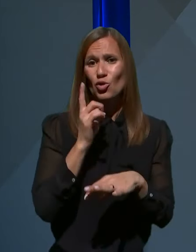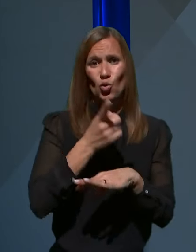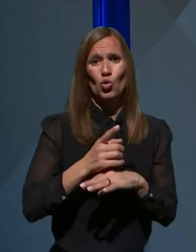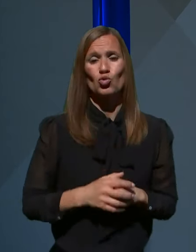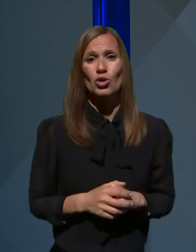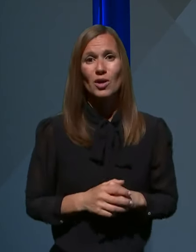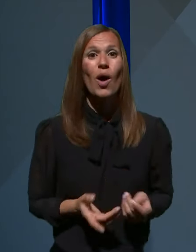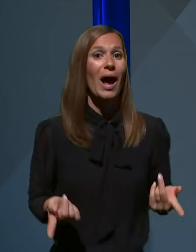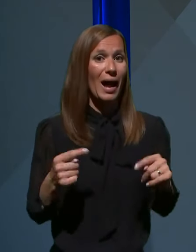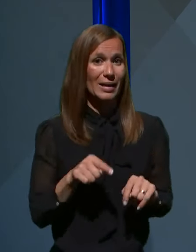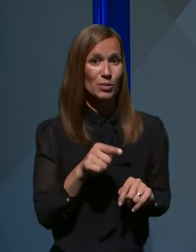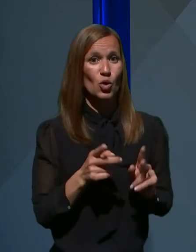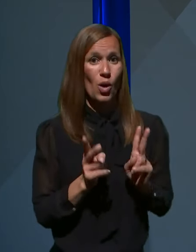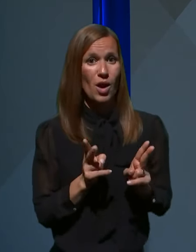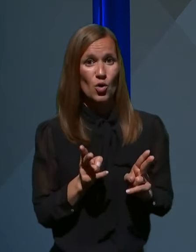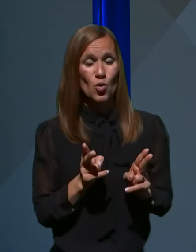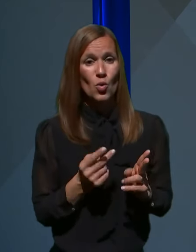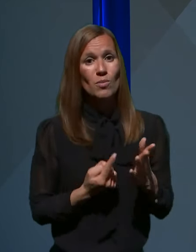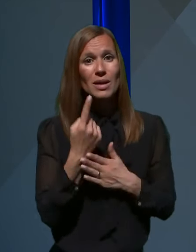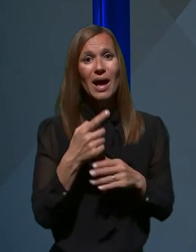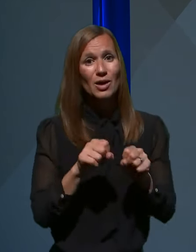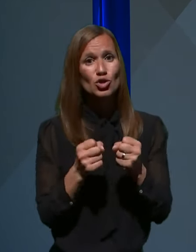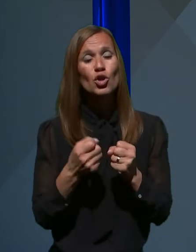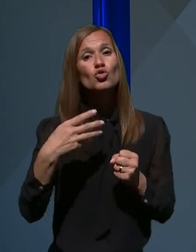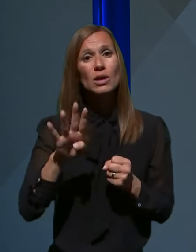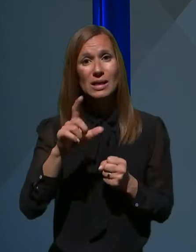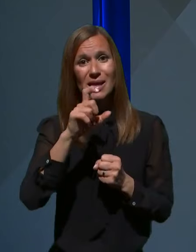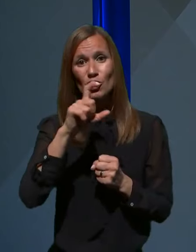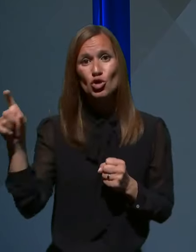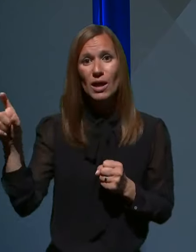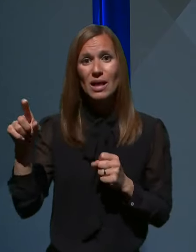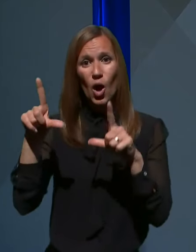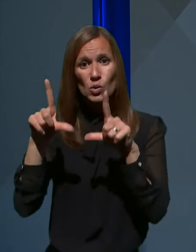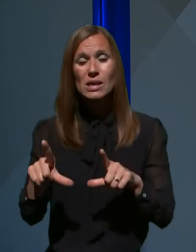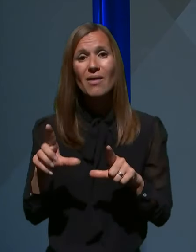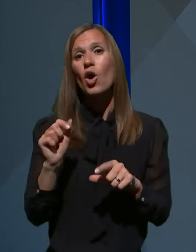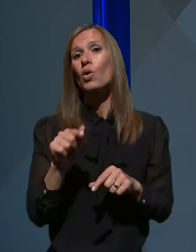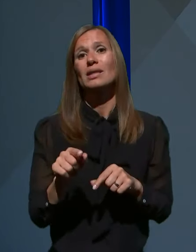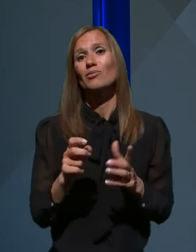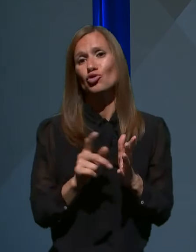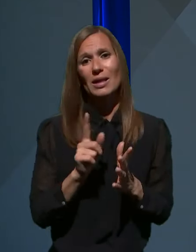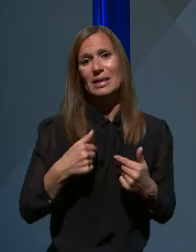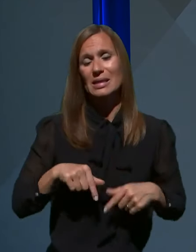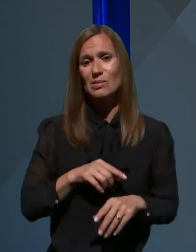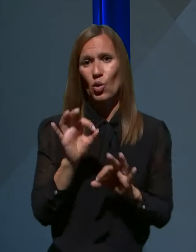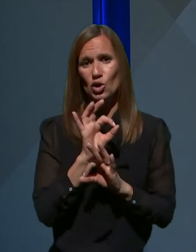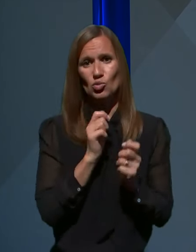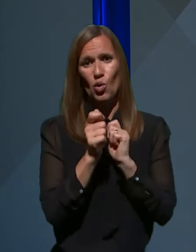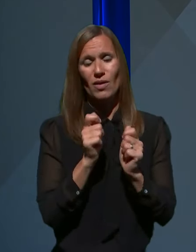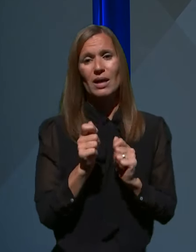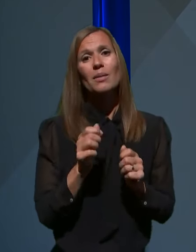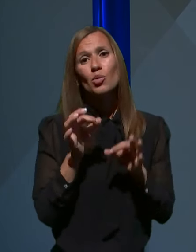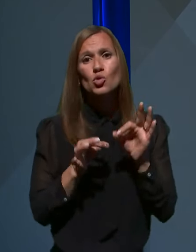Ali bi to lahko potencijalno bila kršito 14. člena ustave, o tem se nismo pogovarjali, poskušamo najti